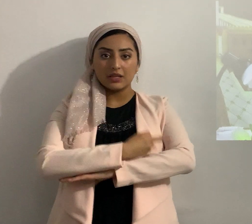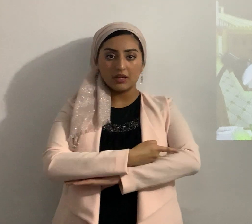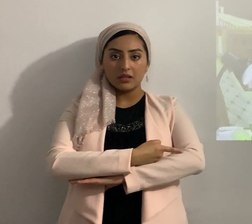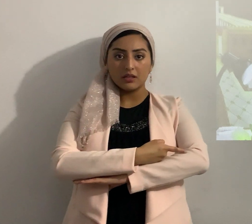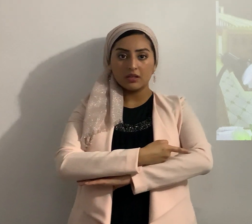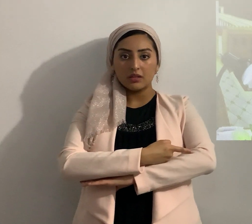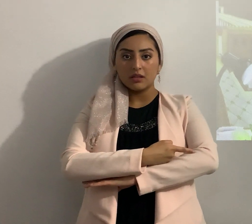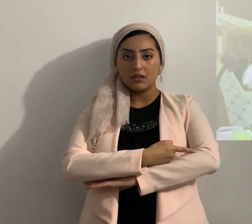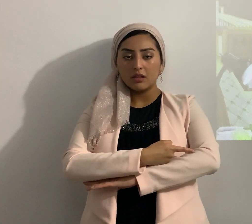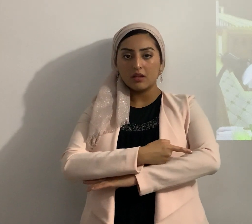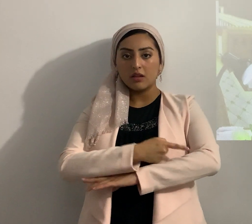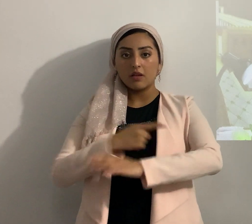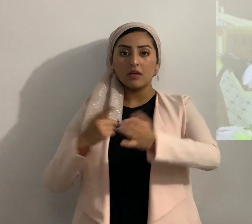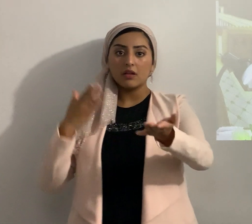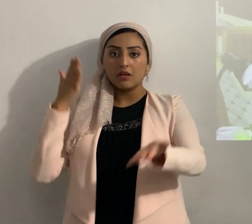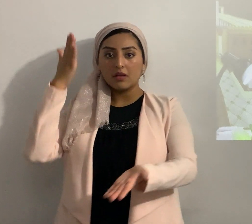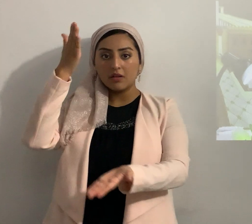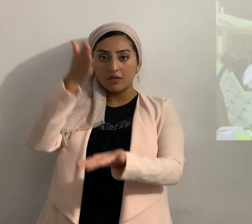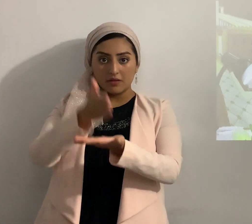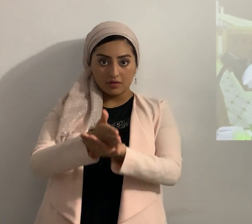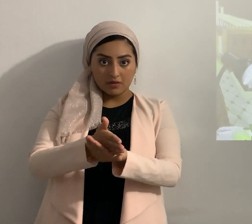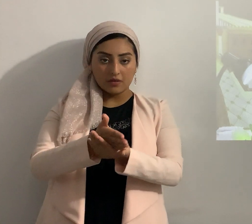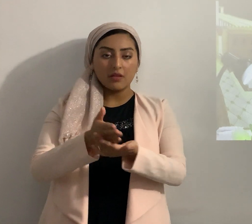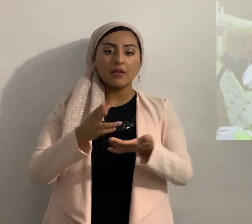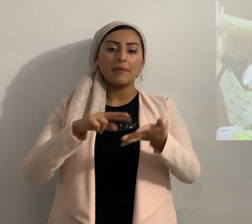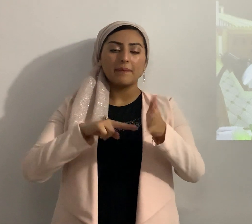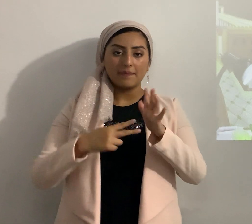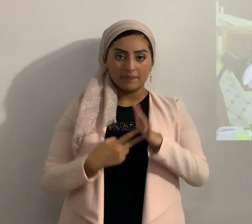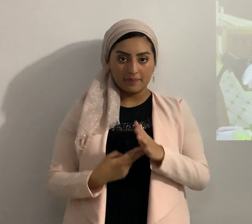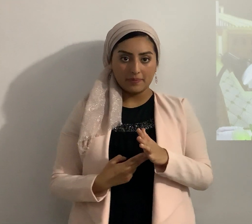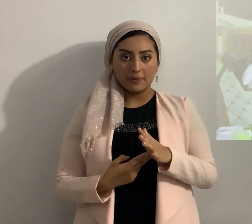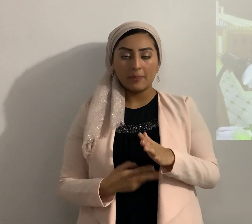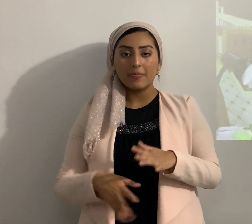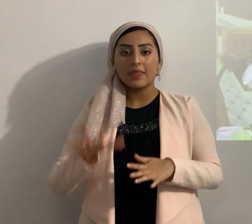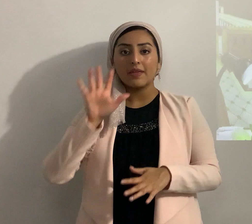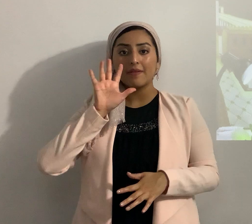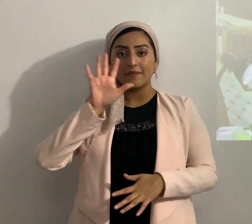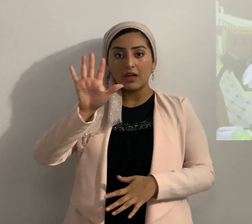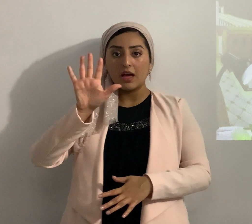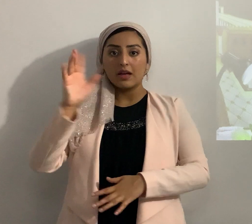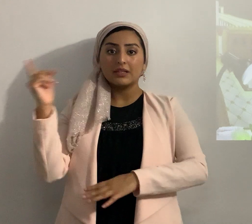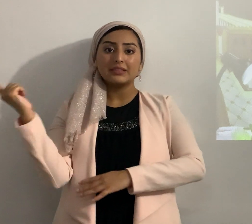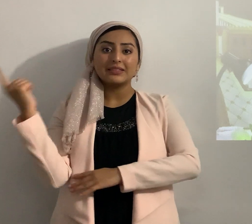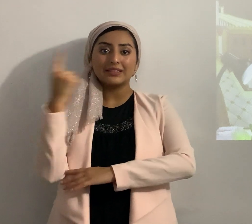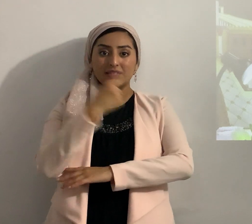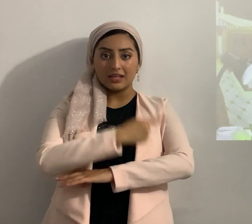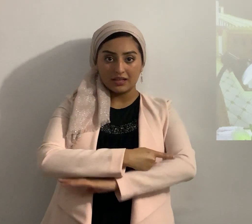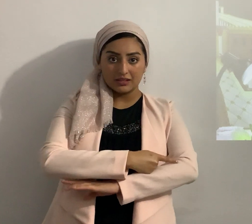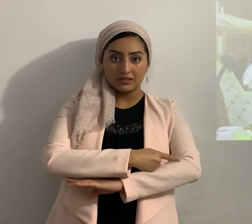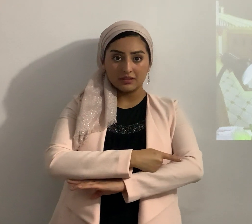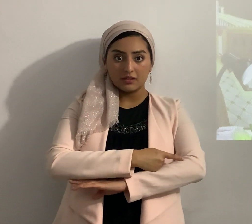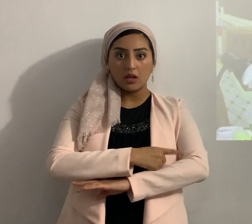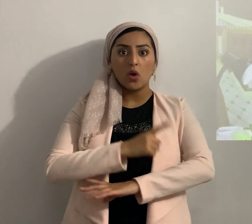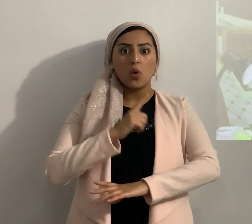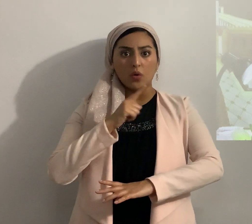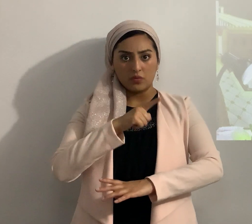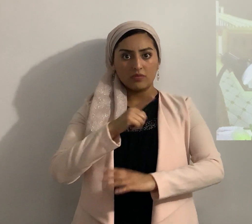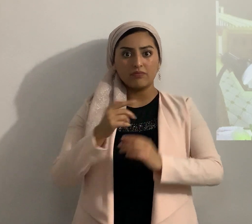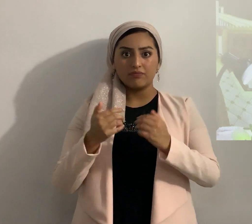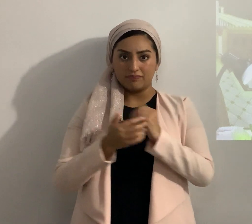para llegar allá es decir a ver 5 días eran verdaderos atletas estaban físicamente